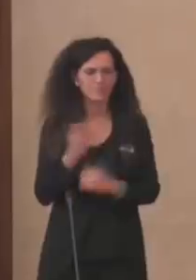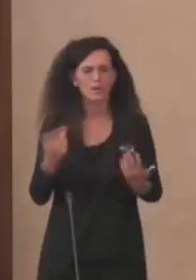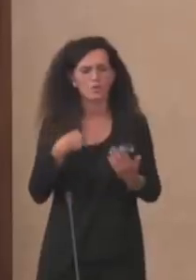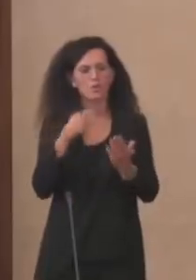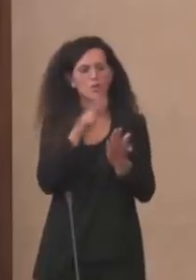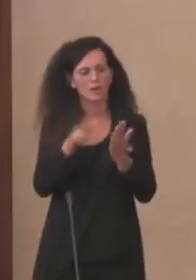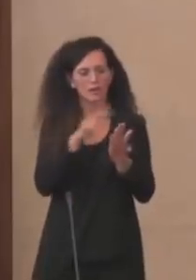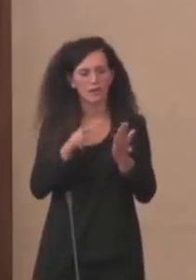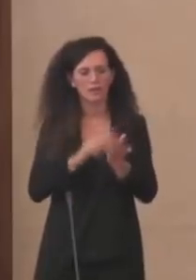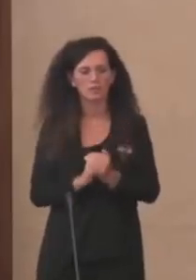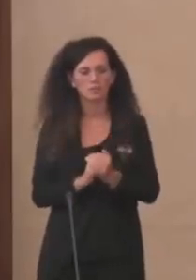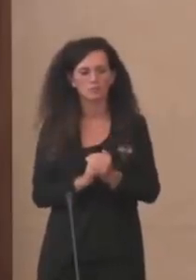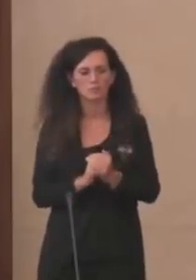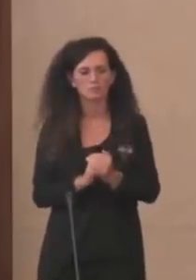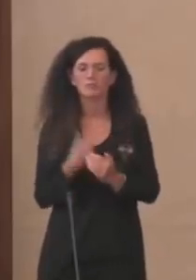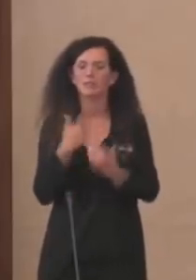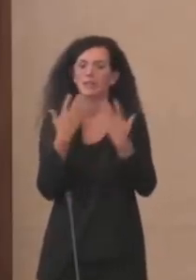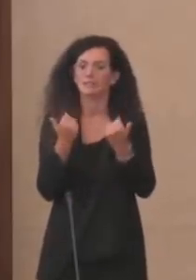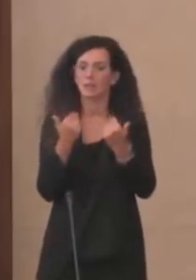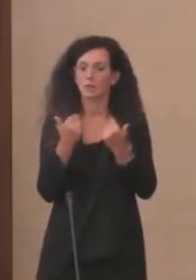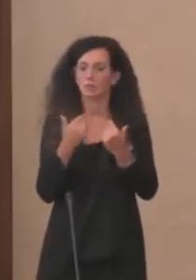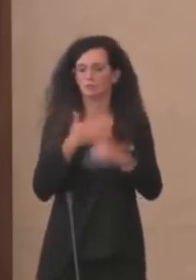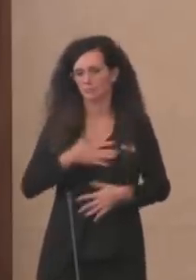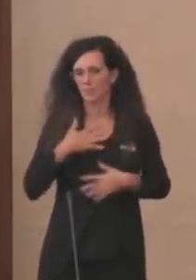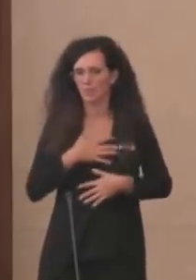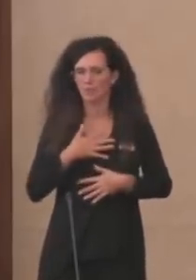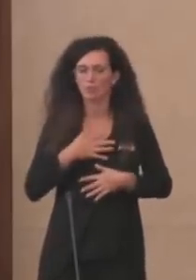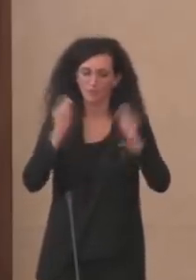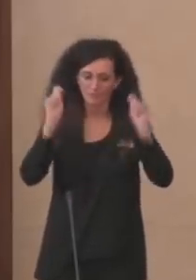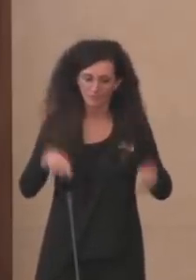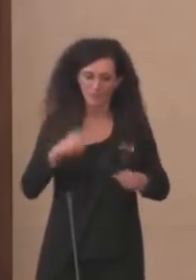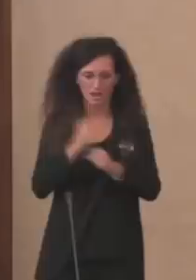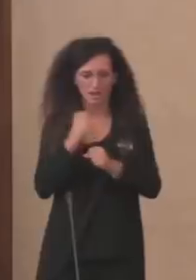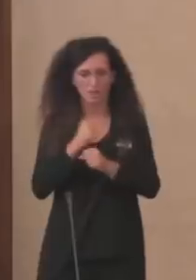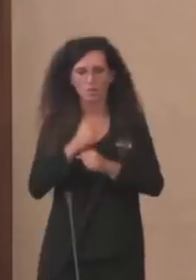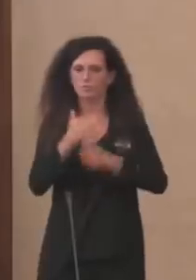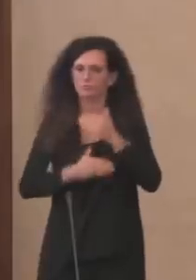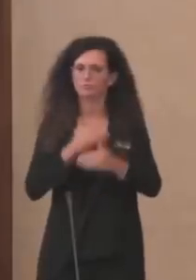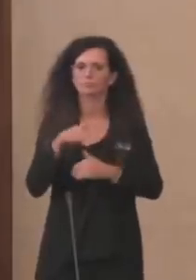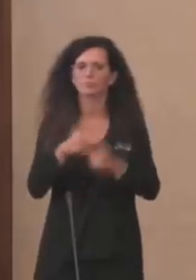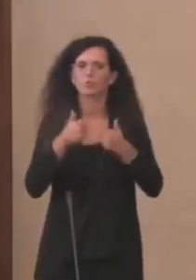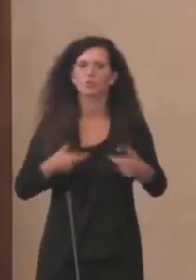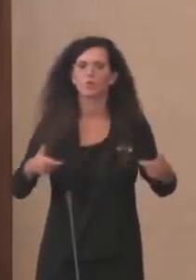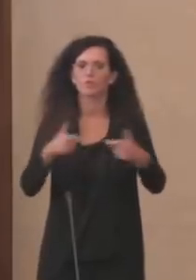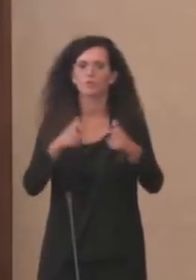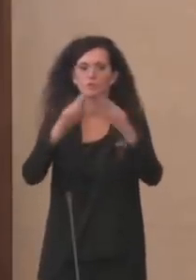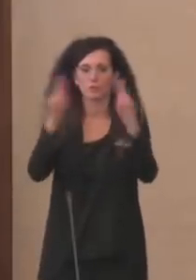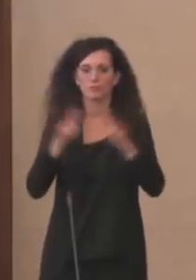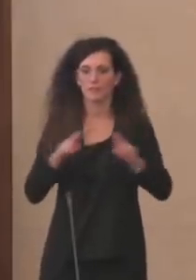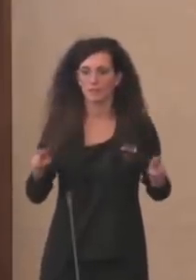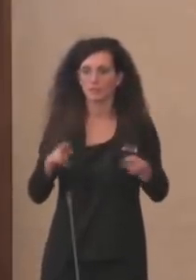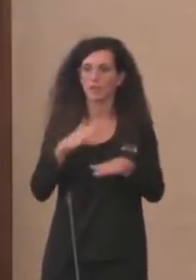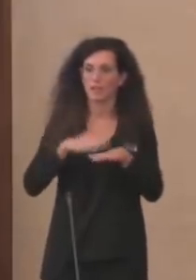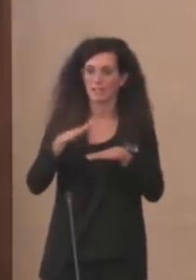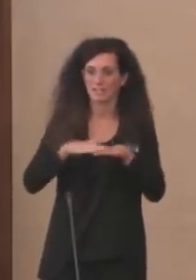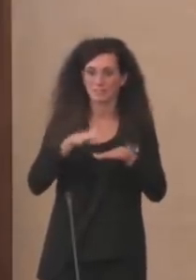Saluto con grande piacere l'avvio dei lavori di questo prestigioso convegno internazionale sulle esperienze